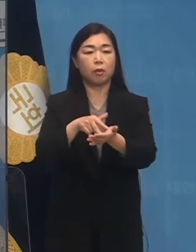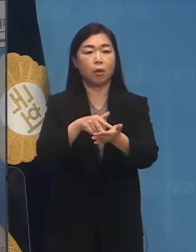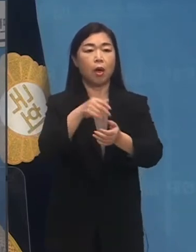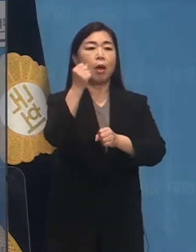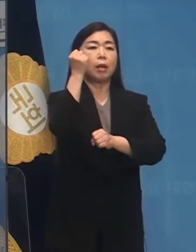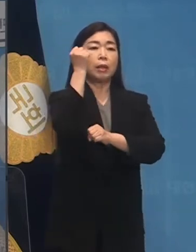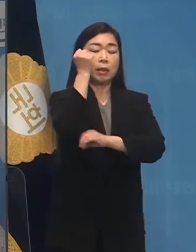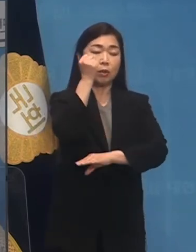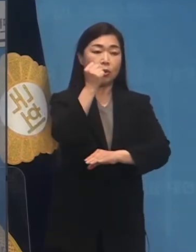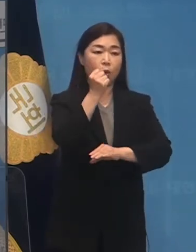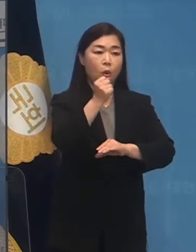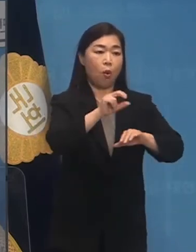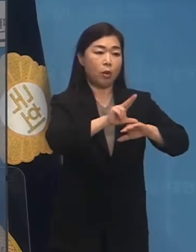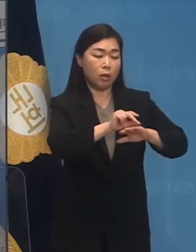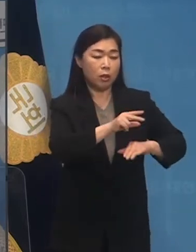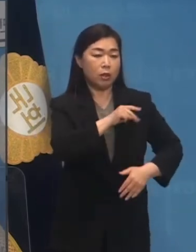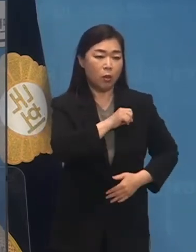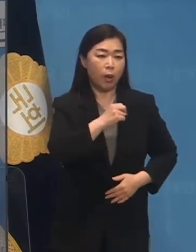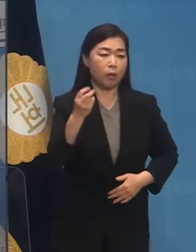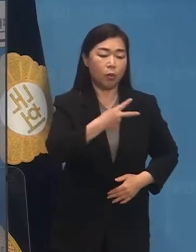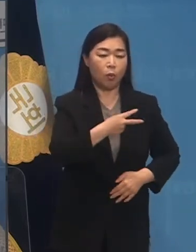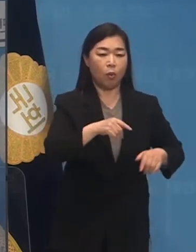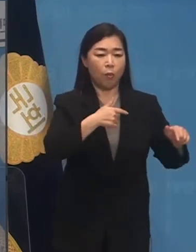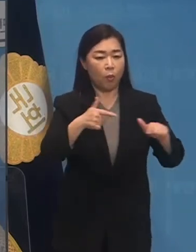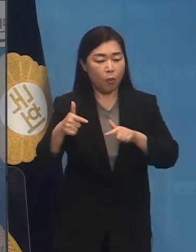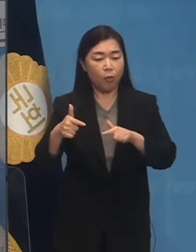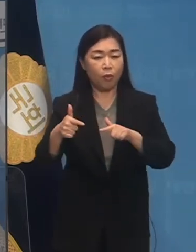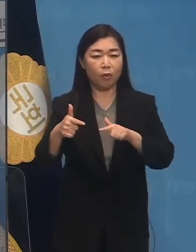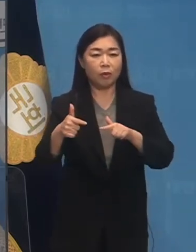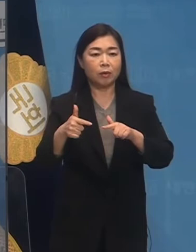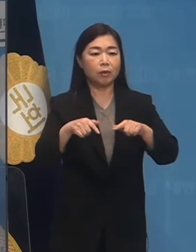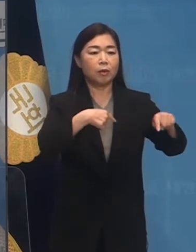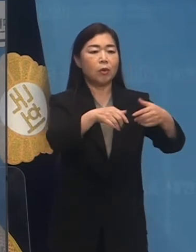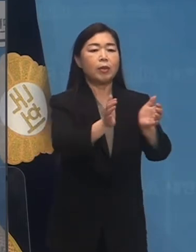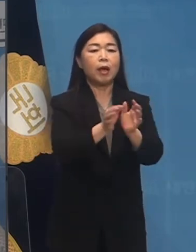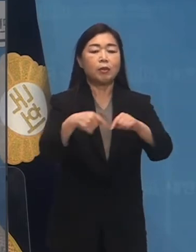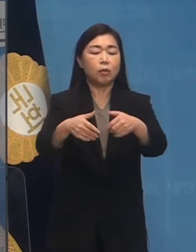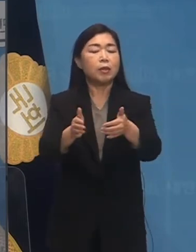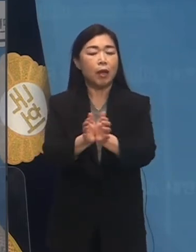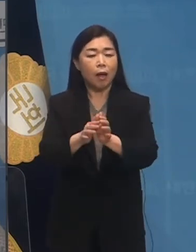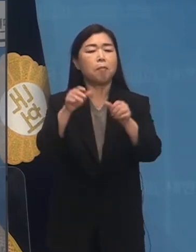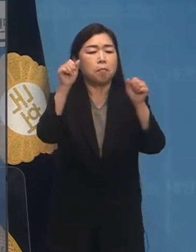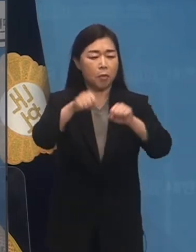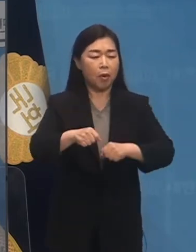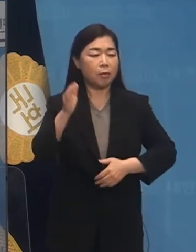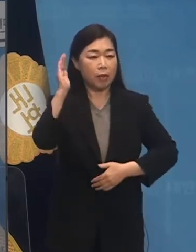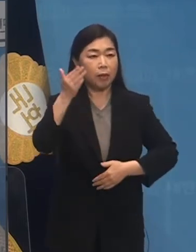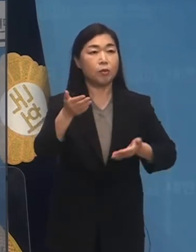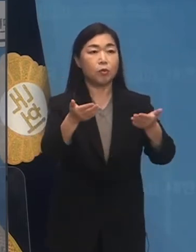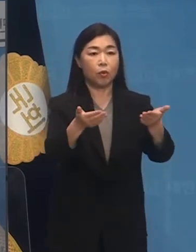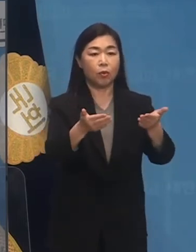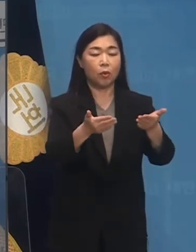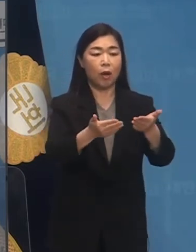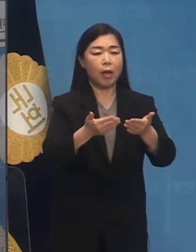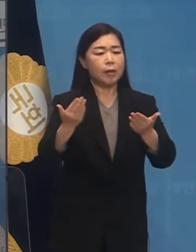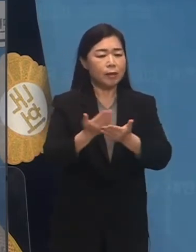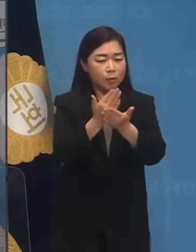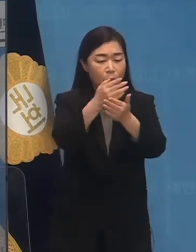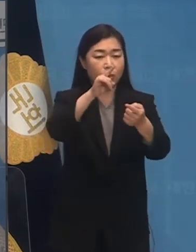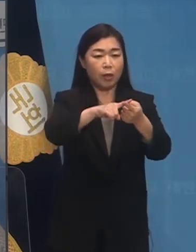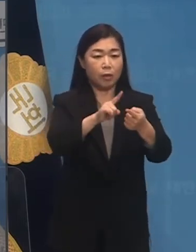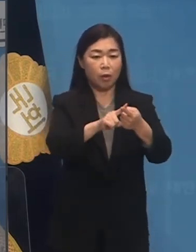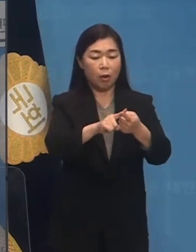당론으로 정했습니다. 정의당이 진보정당의 역사와 함께 주장했던 개혁안을